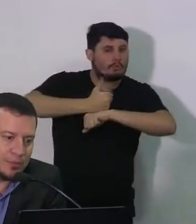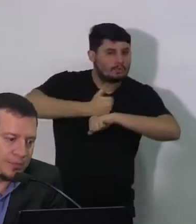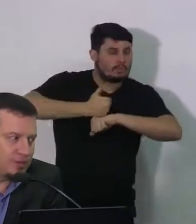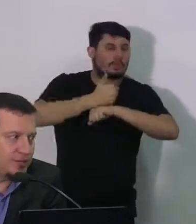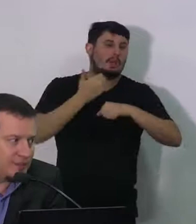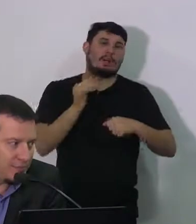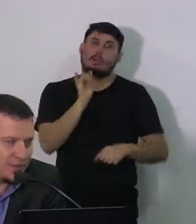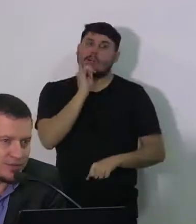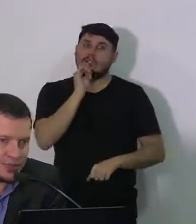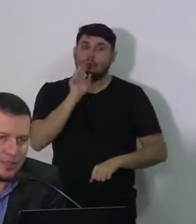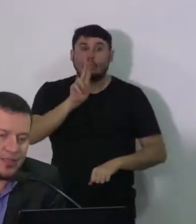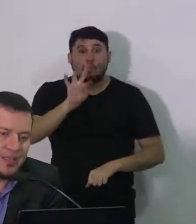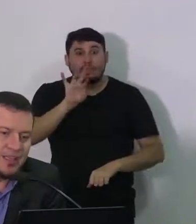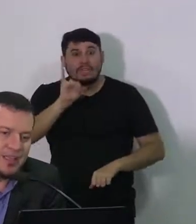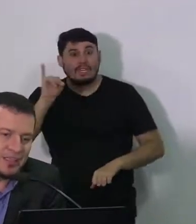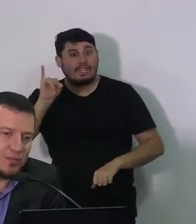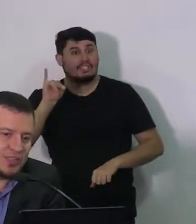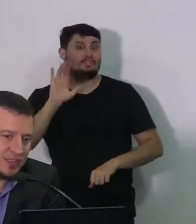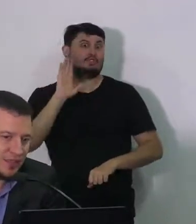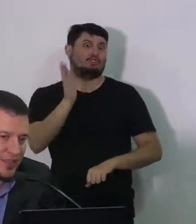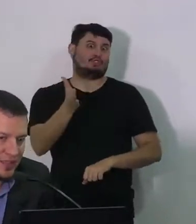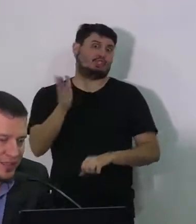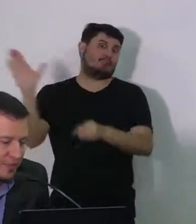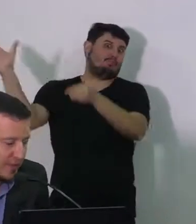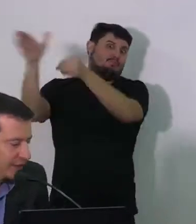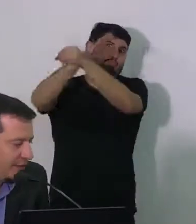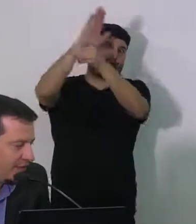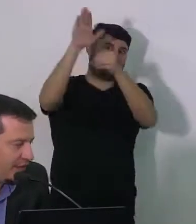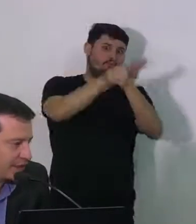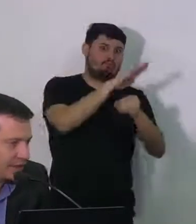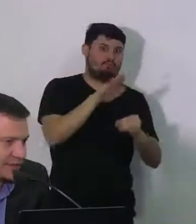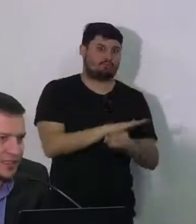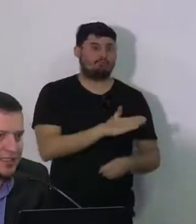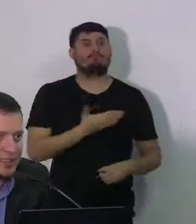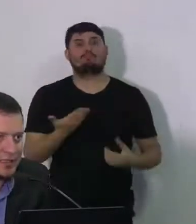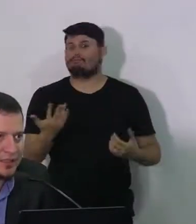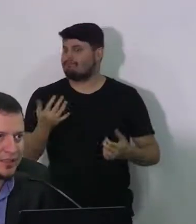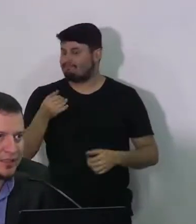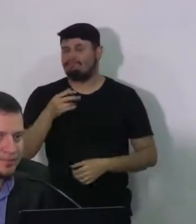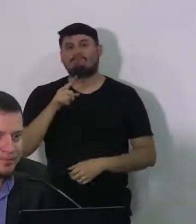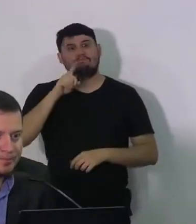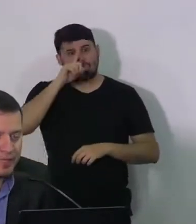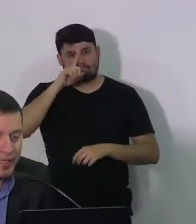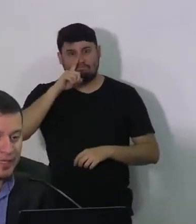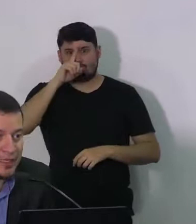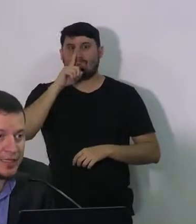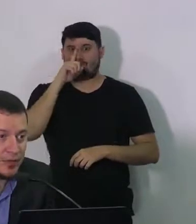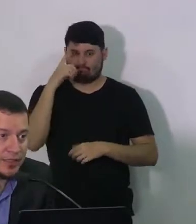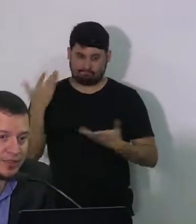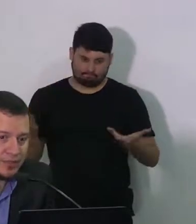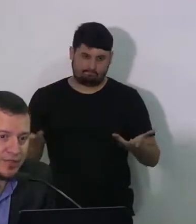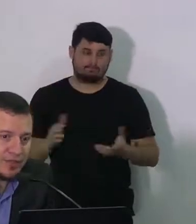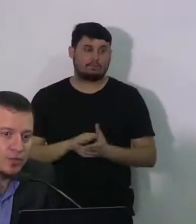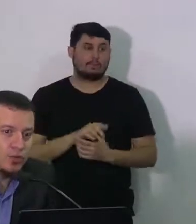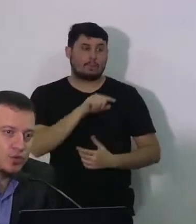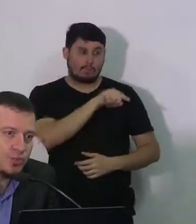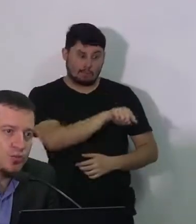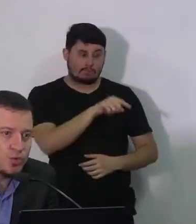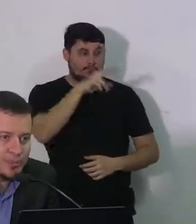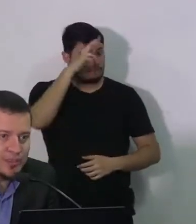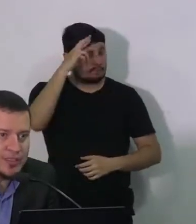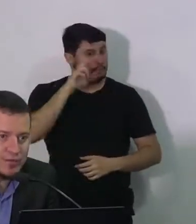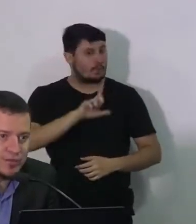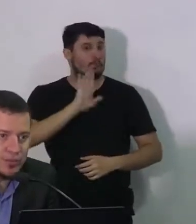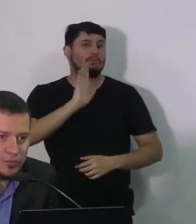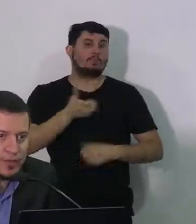é muito complicado. A população tem que saber disso também. Então, a gente vai... A prefeita, já na... daqui na coletiva, já falou